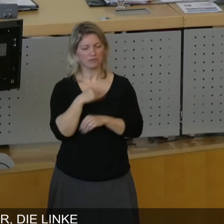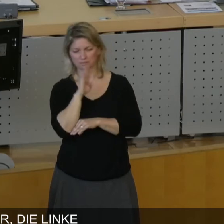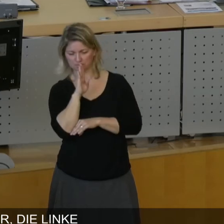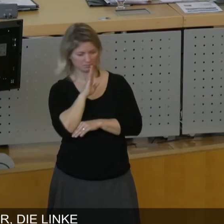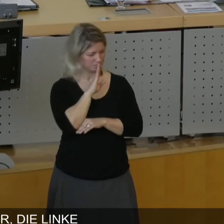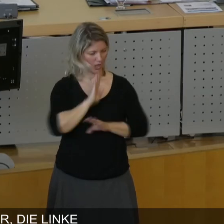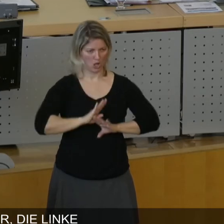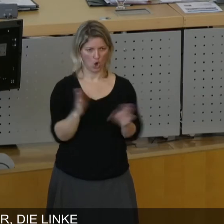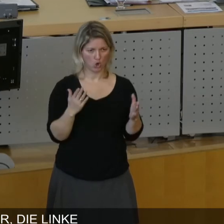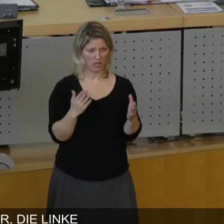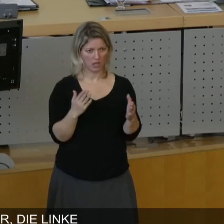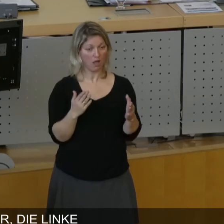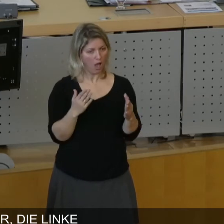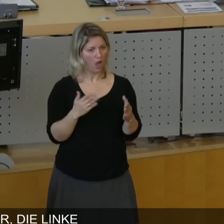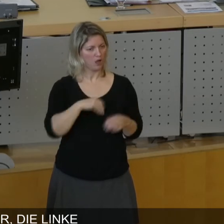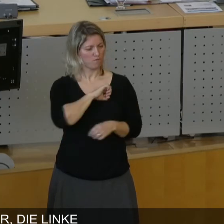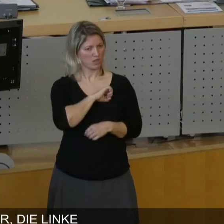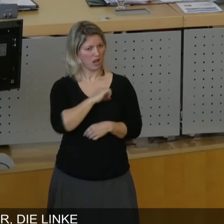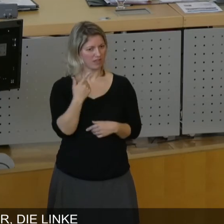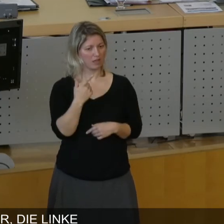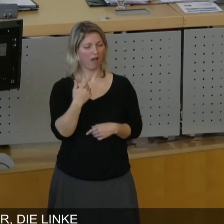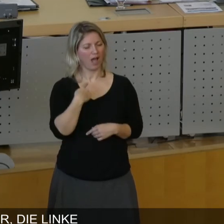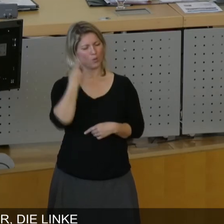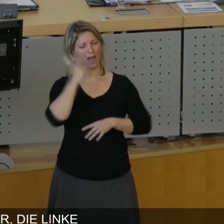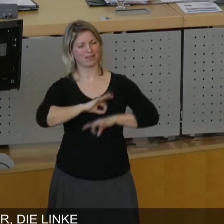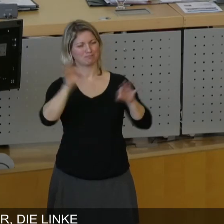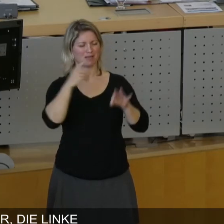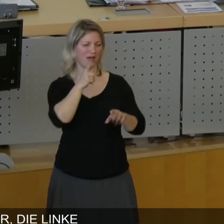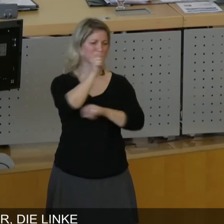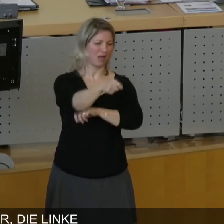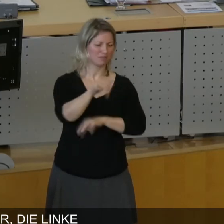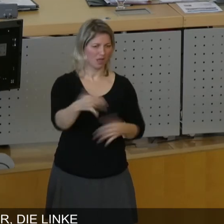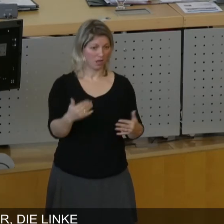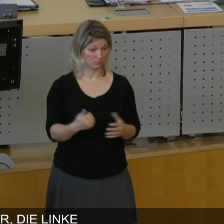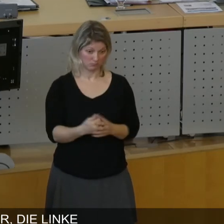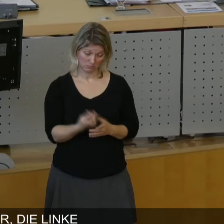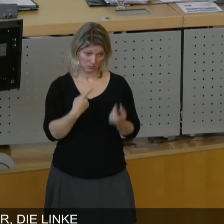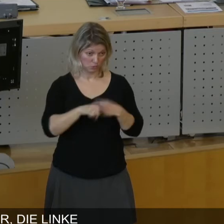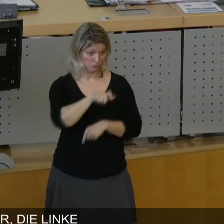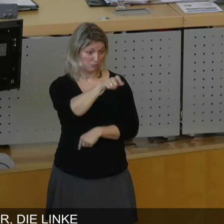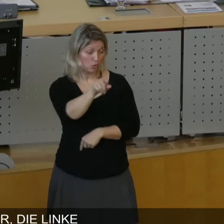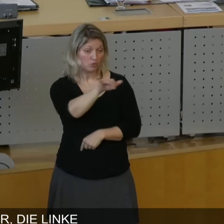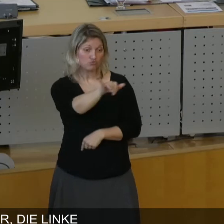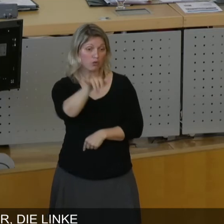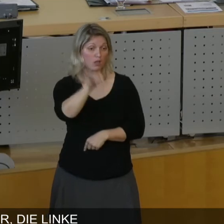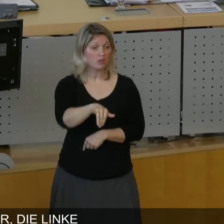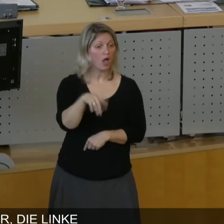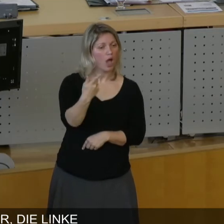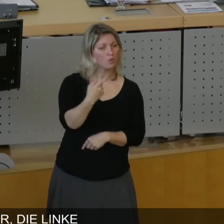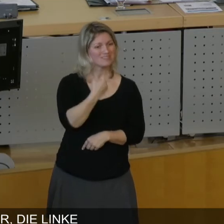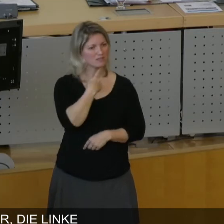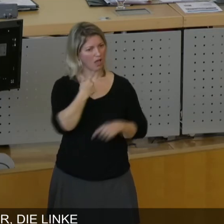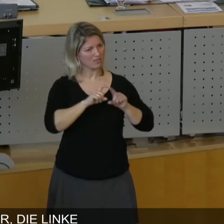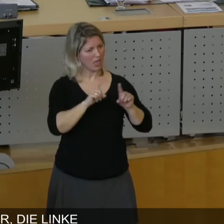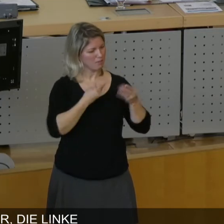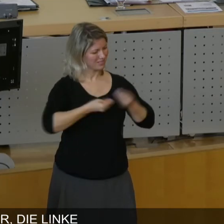angucken, Besserwissertum. Denn es gibt in der Bürgerschaft sehr, sehr viele Bürger, die verstehen auch was von Sachthemen, die